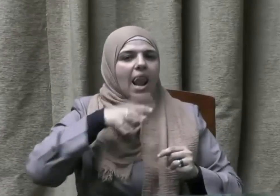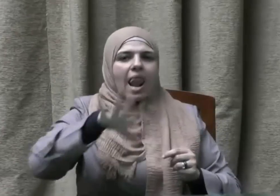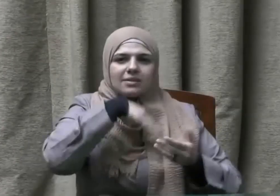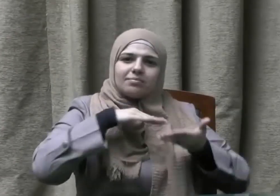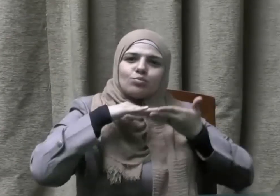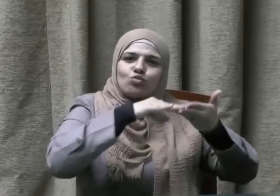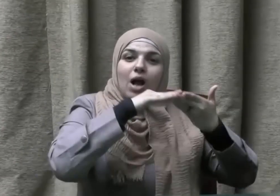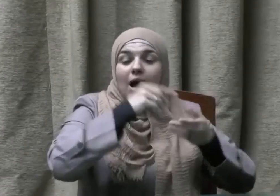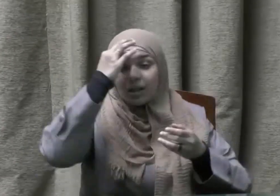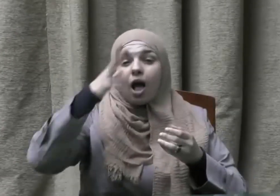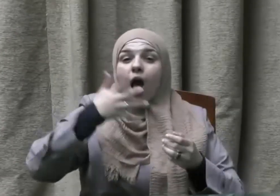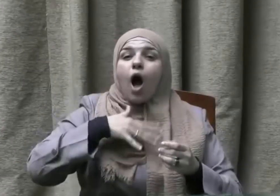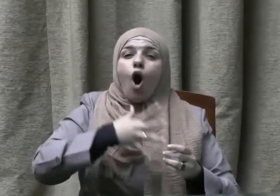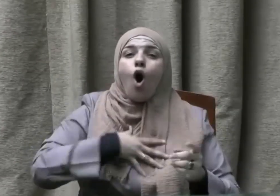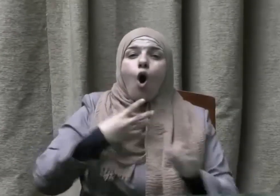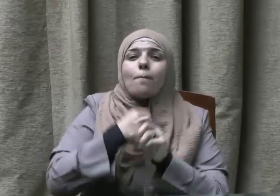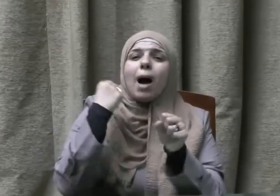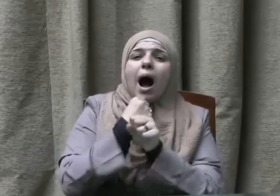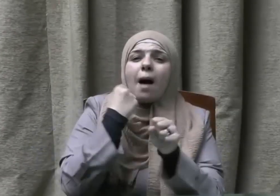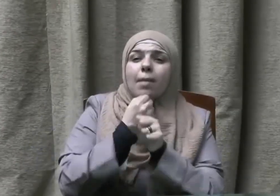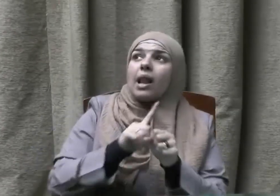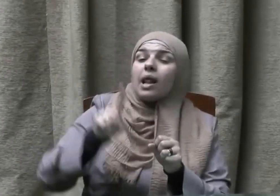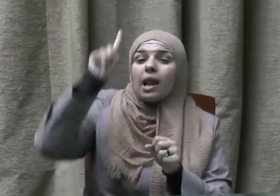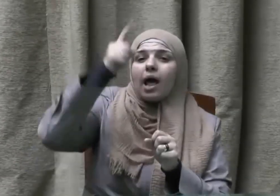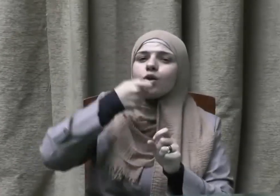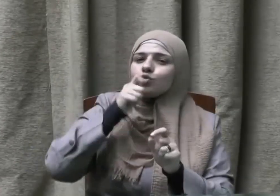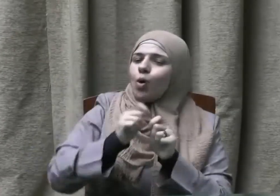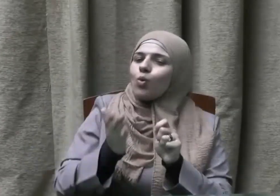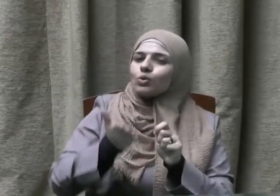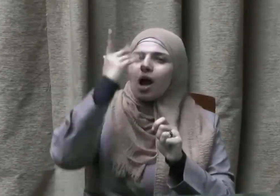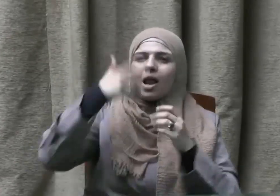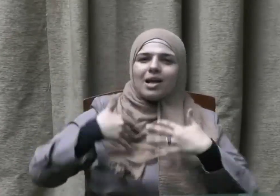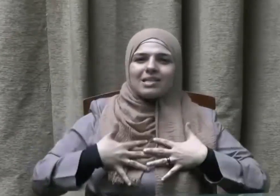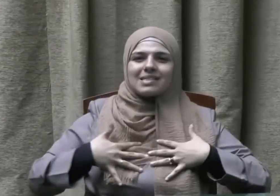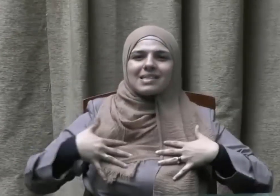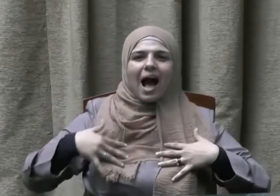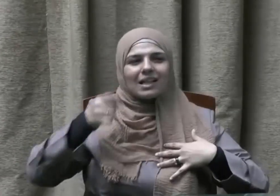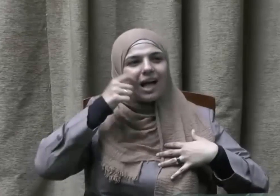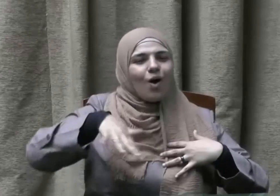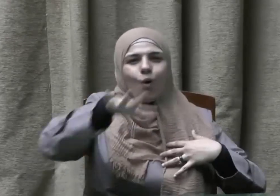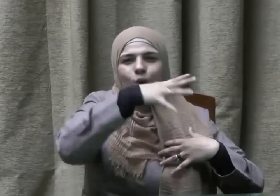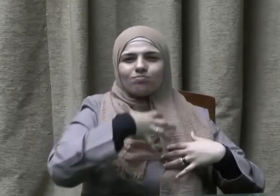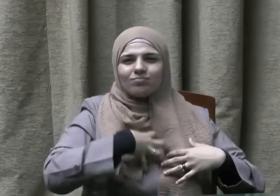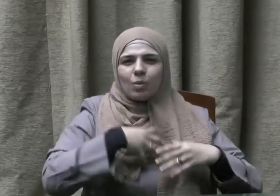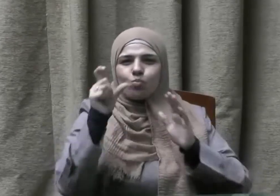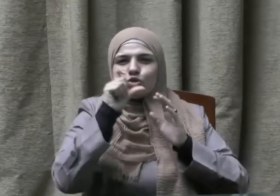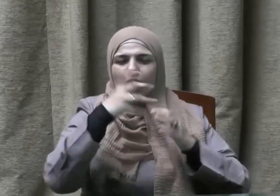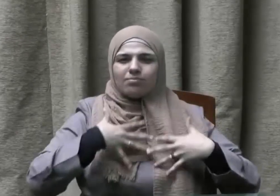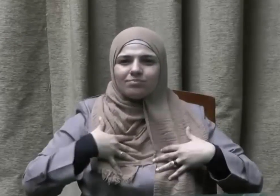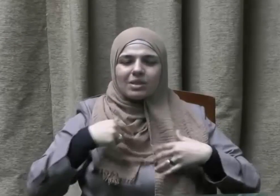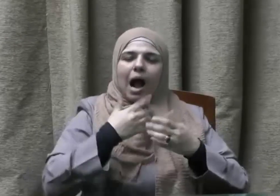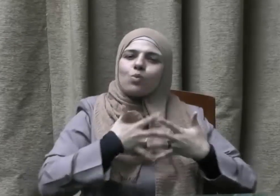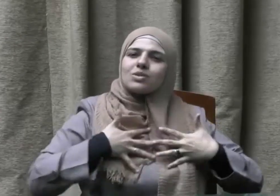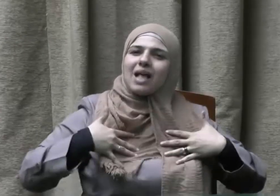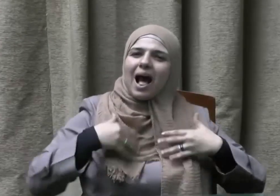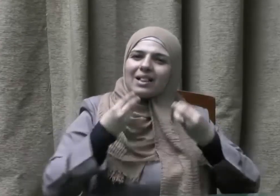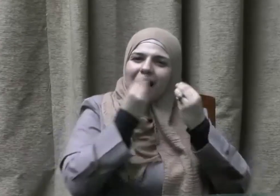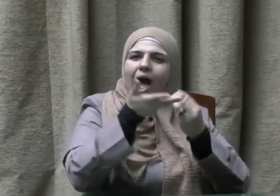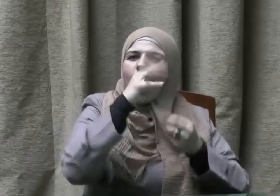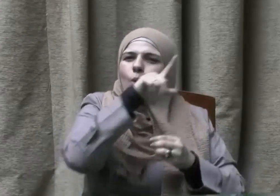أثبت الله قدمه يوم تزول الأقدام وكان صلى الله عليه وسلم يحرص